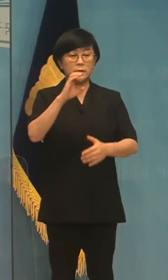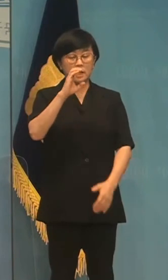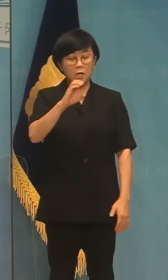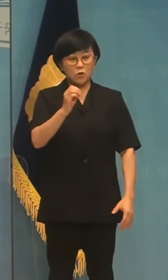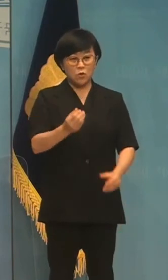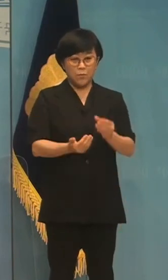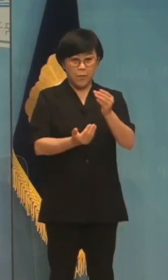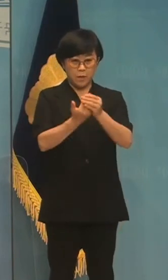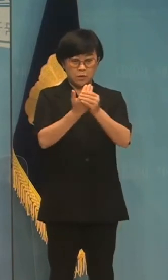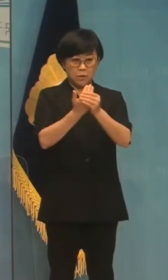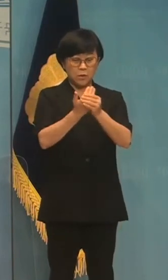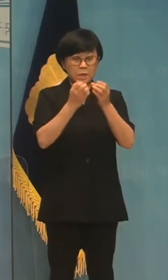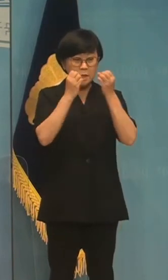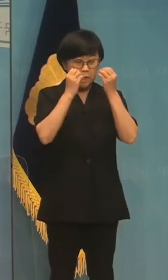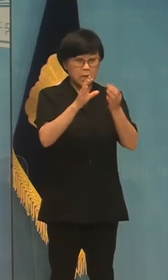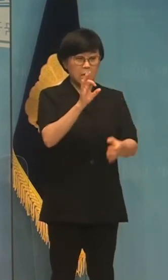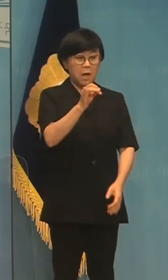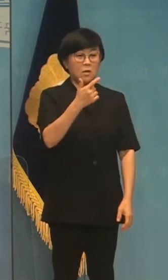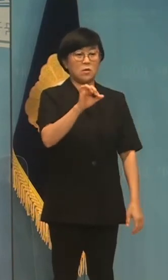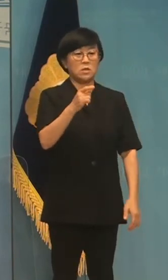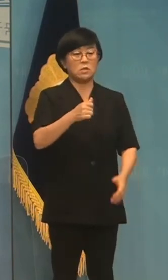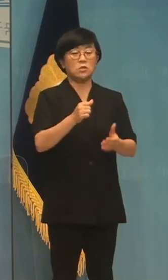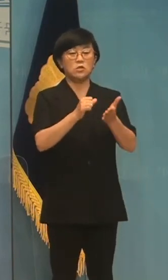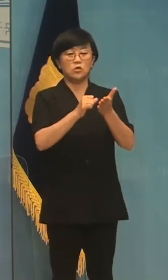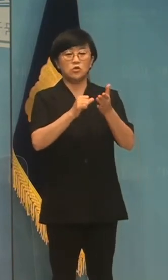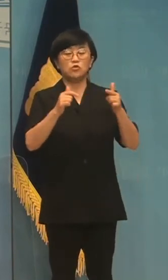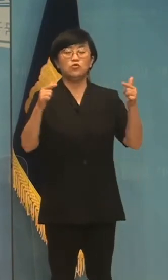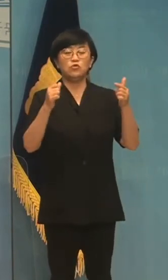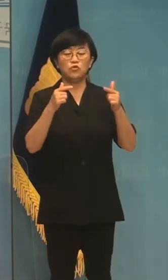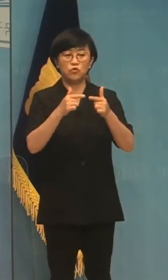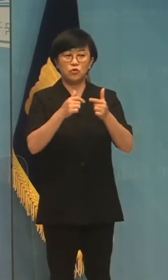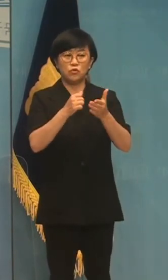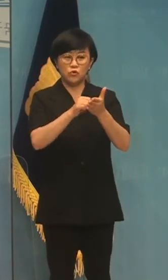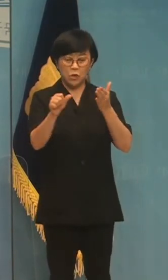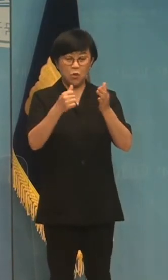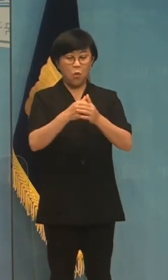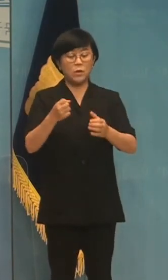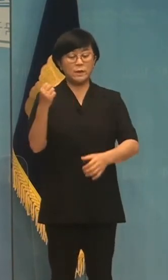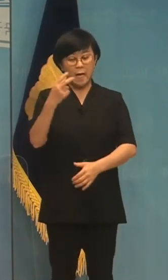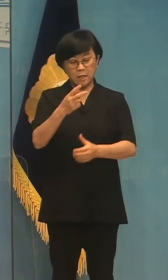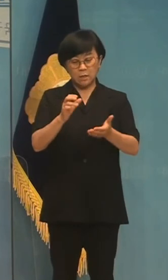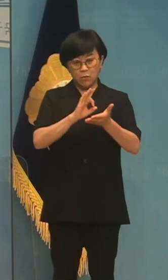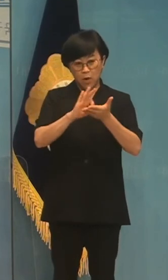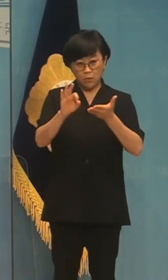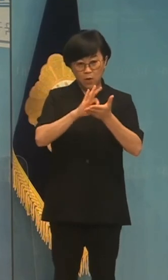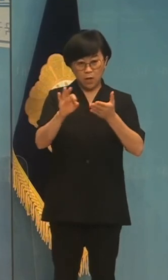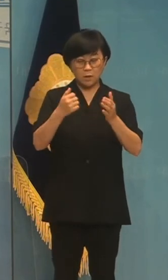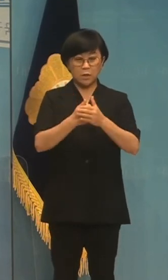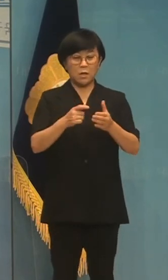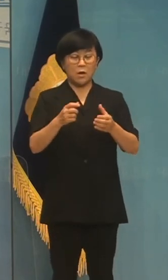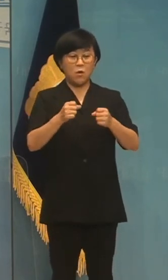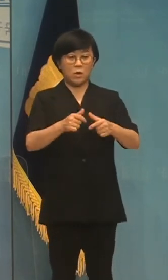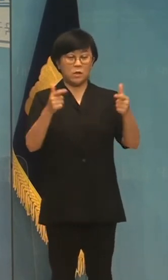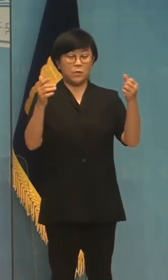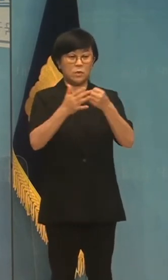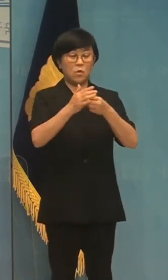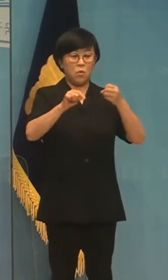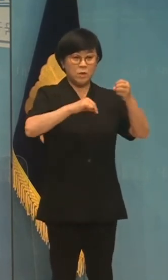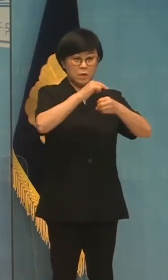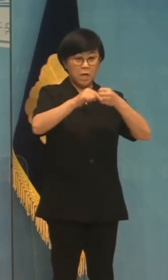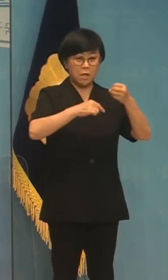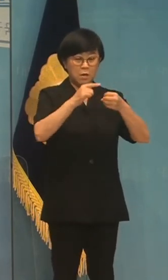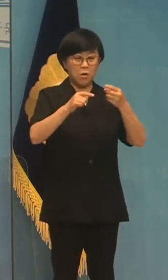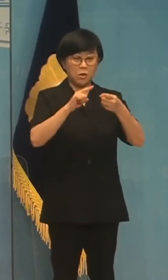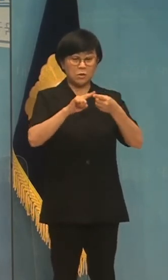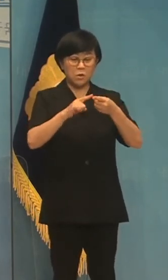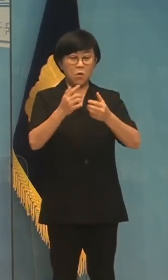신에너지를 삭제하고 재생에너지를 확대해야 합니다. 또한, 온자력, 화석연료,